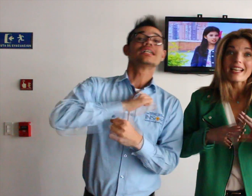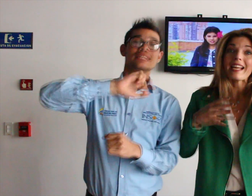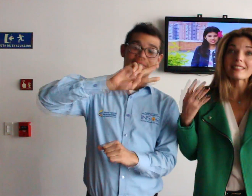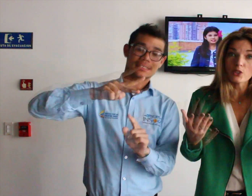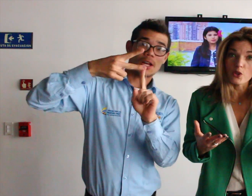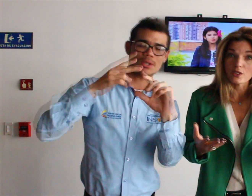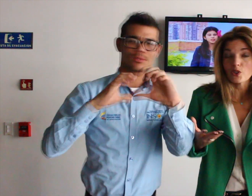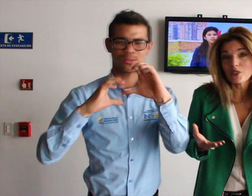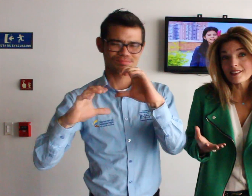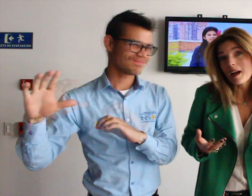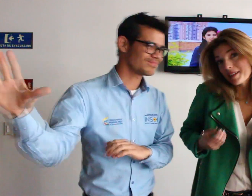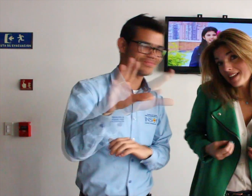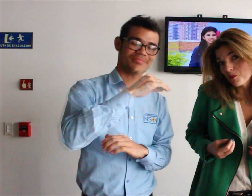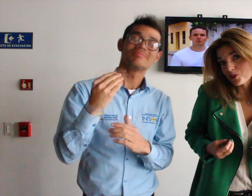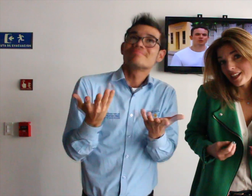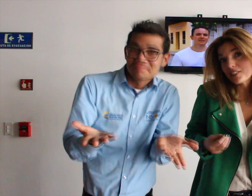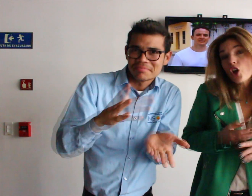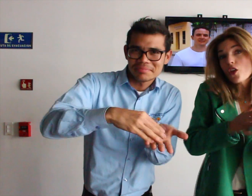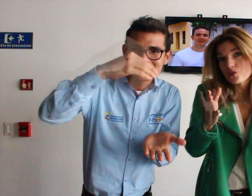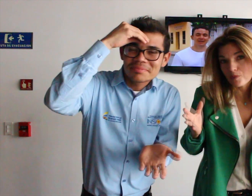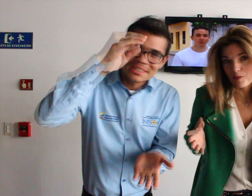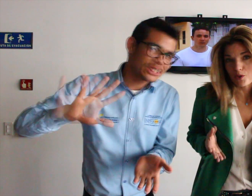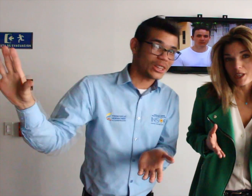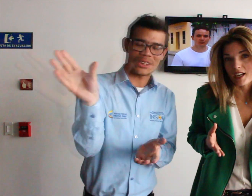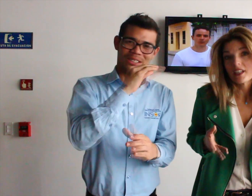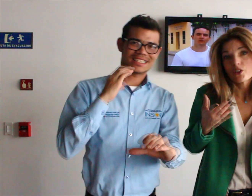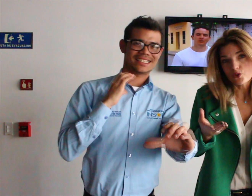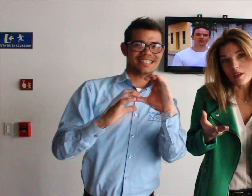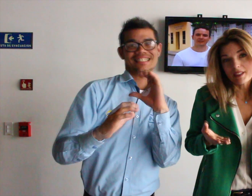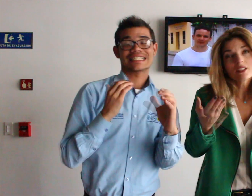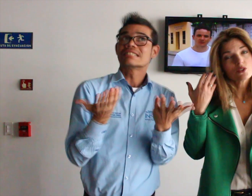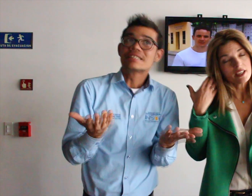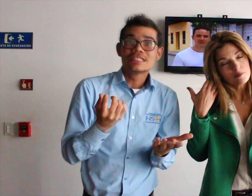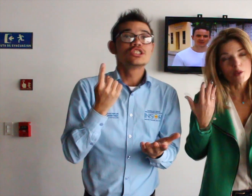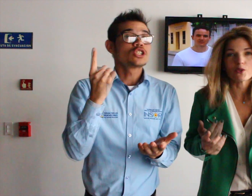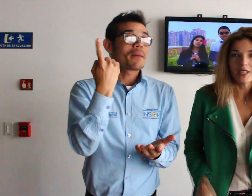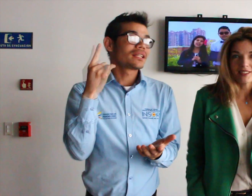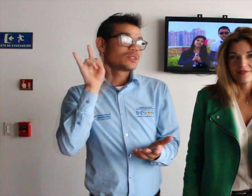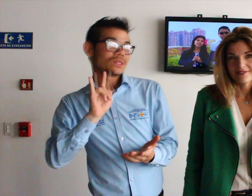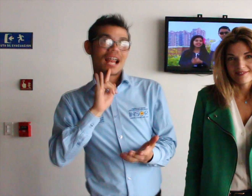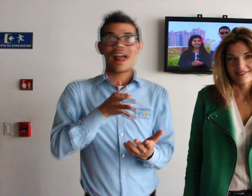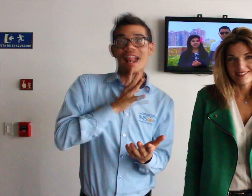entre todos, entonces aprendamos y así todos nos podemos comunicar, no solamente los que podemos hablar. Ya, que veo.